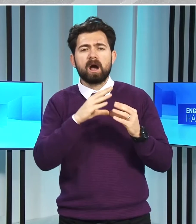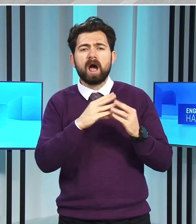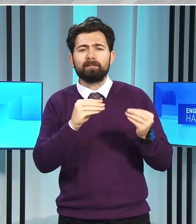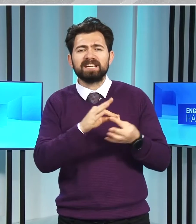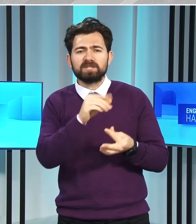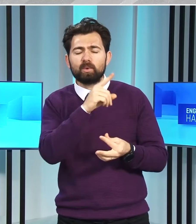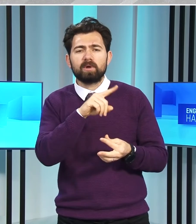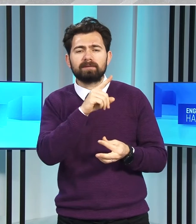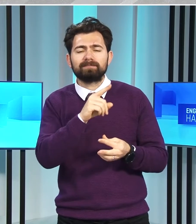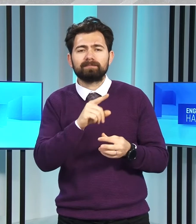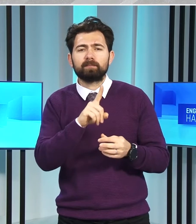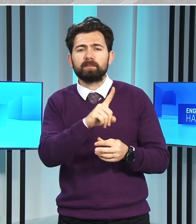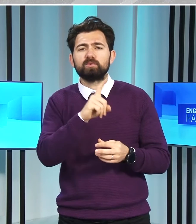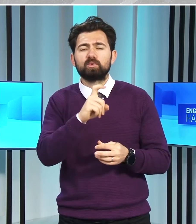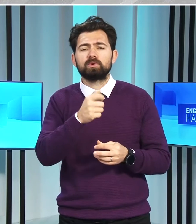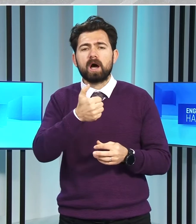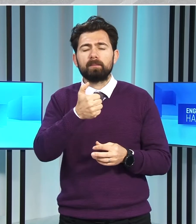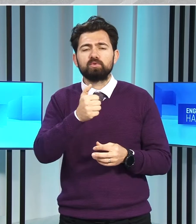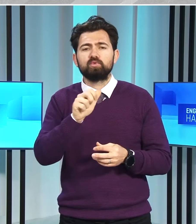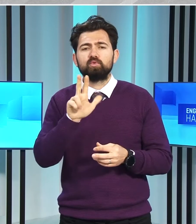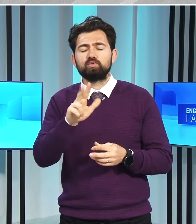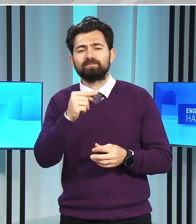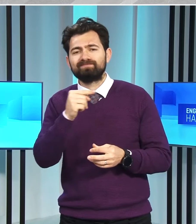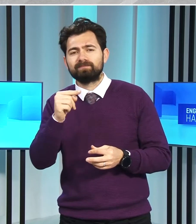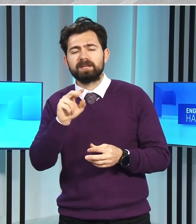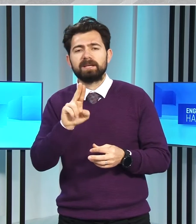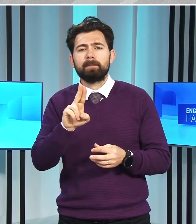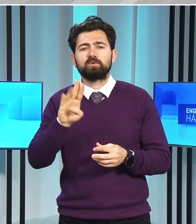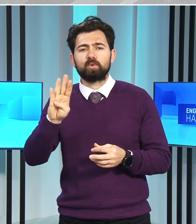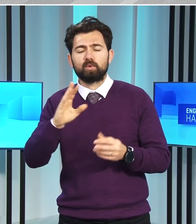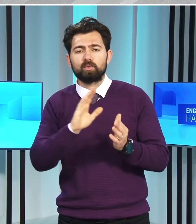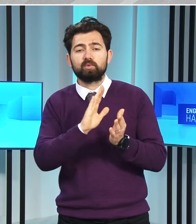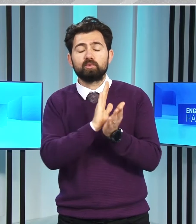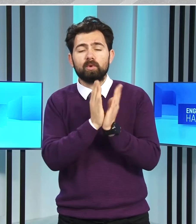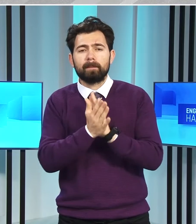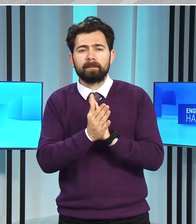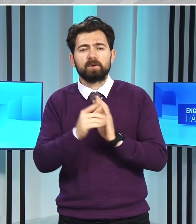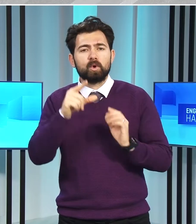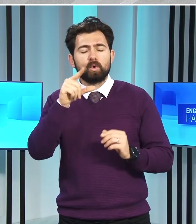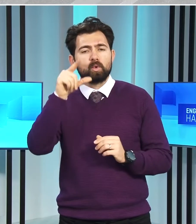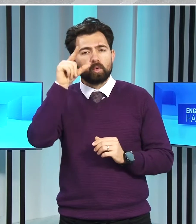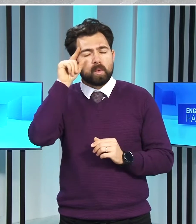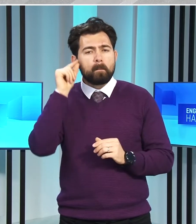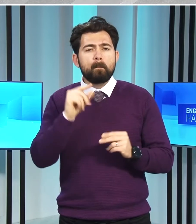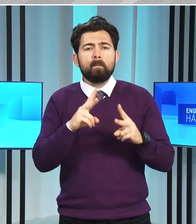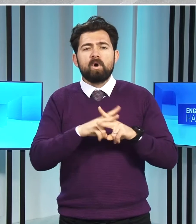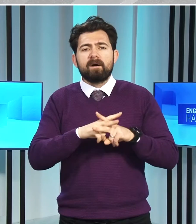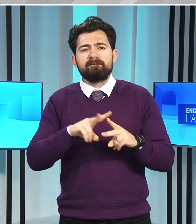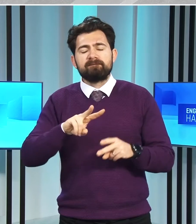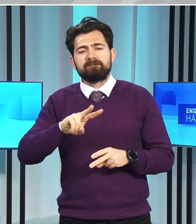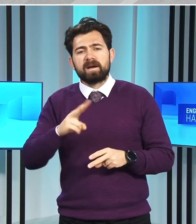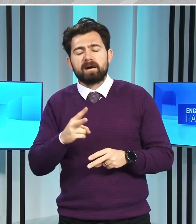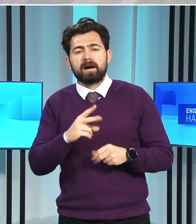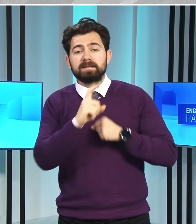1963-74 döneminde Rum polis ve milisler